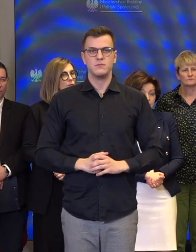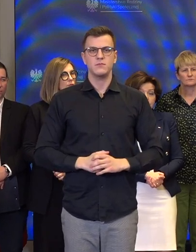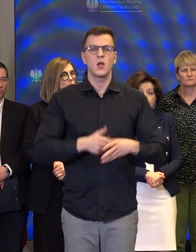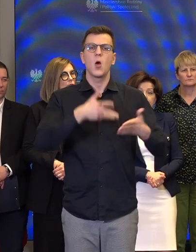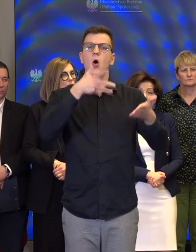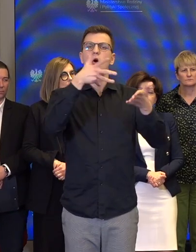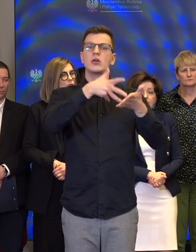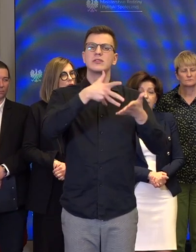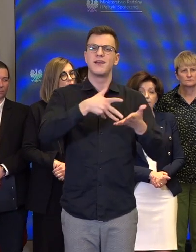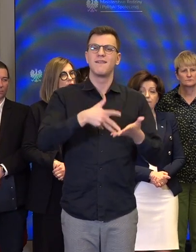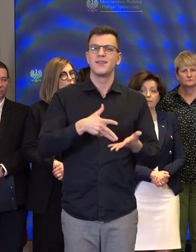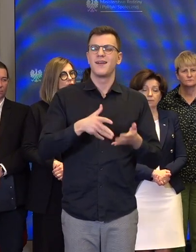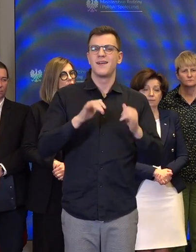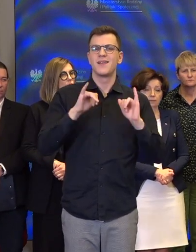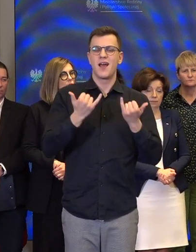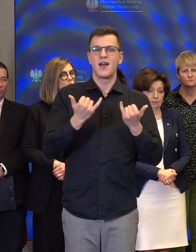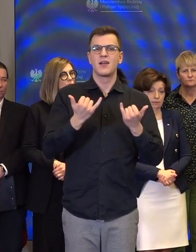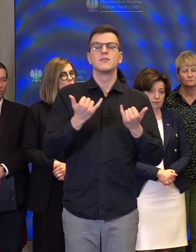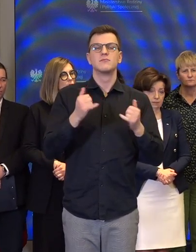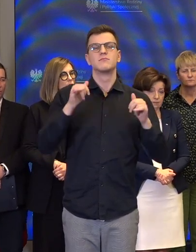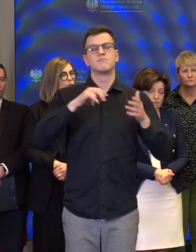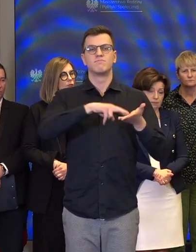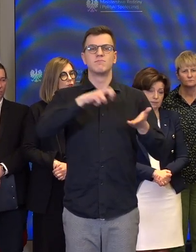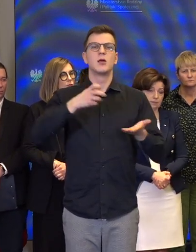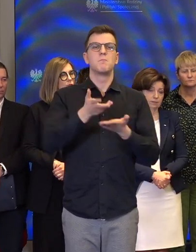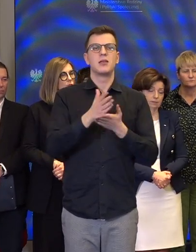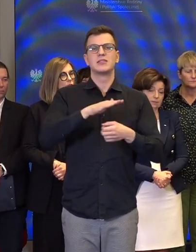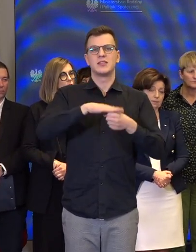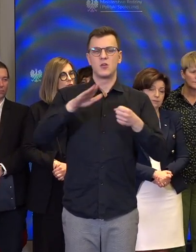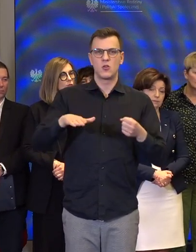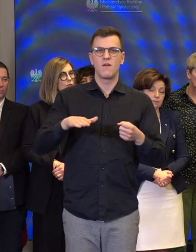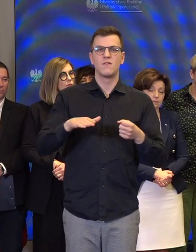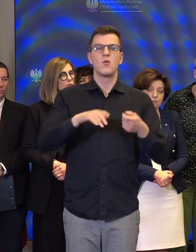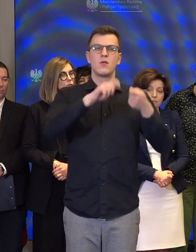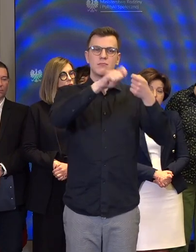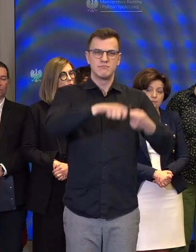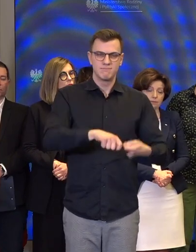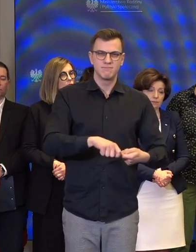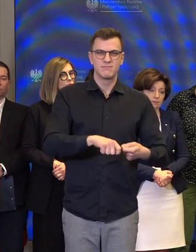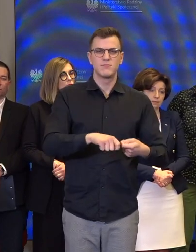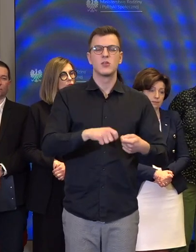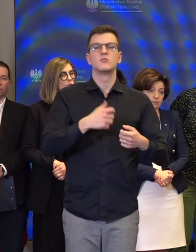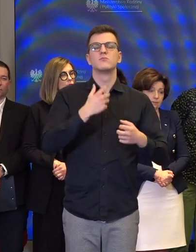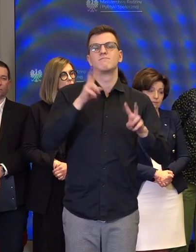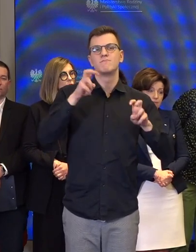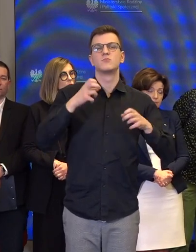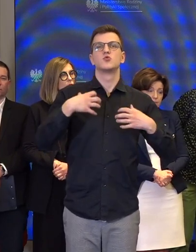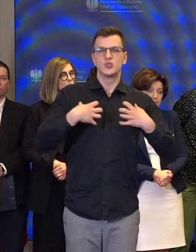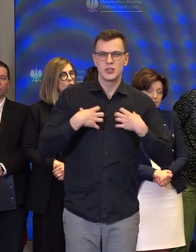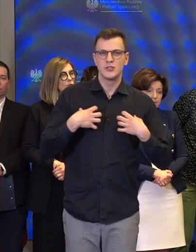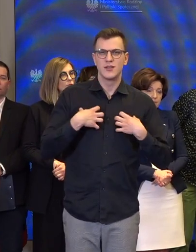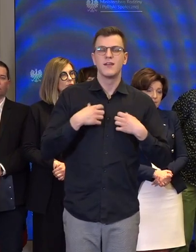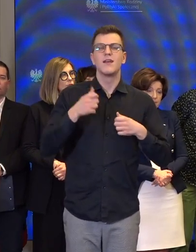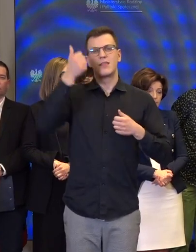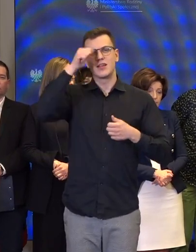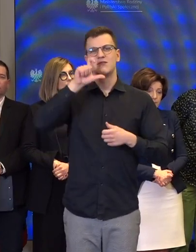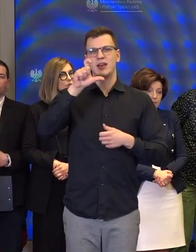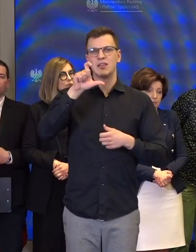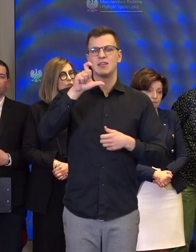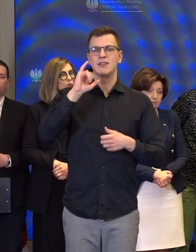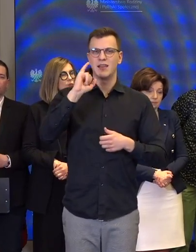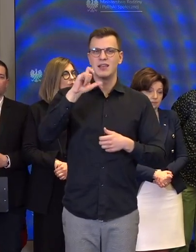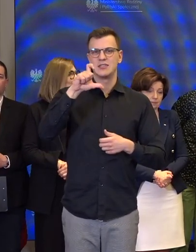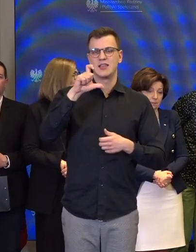klasyfikację, międzynarodową klasyfikację funkcjonowania, tak zwany ICF, więc jest oceną nie